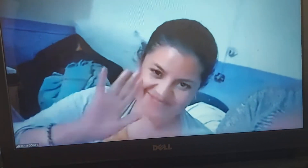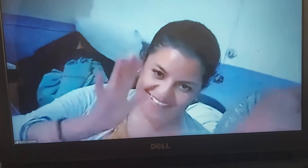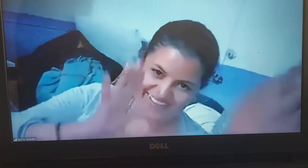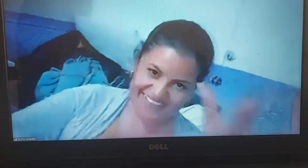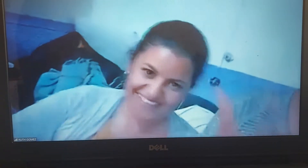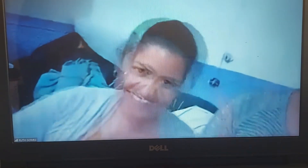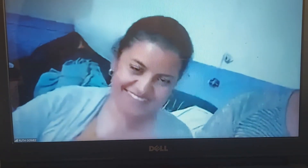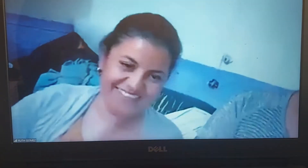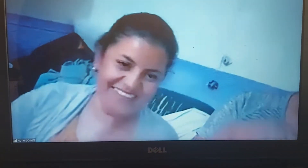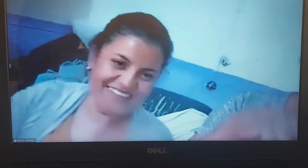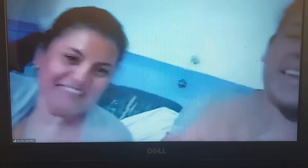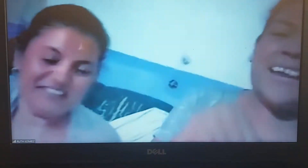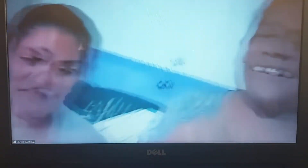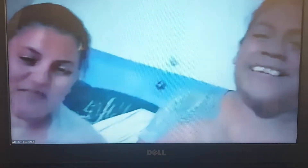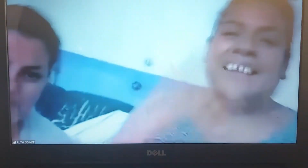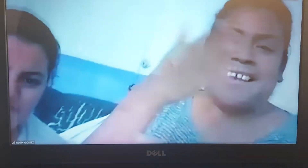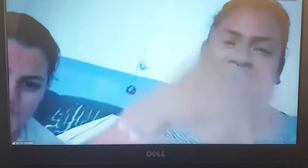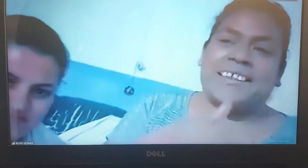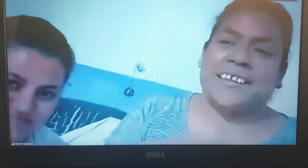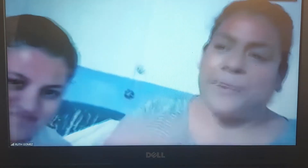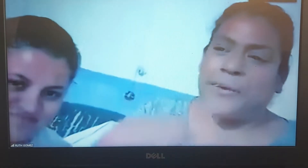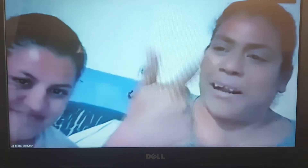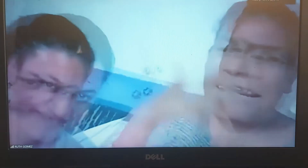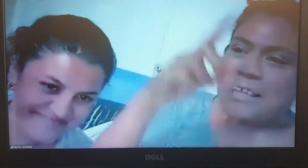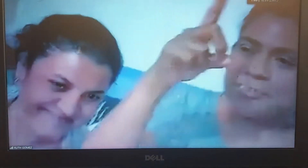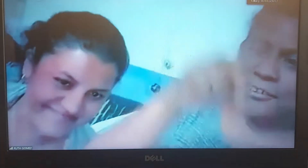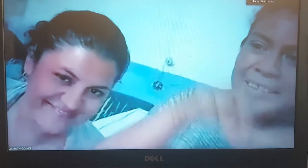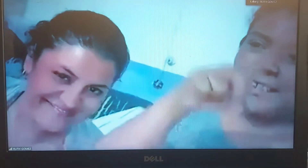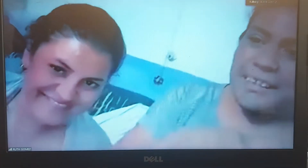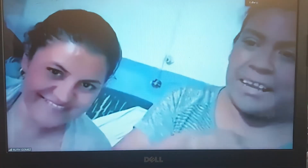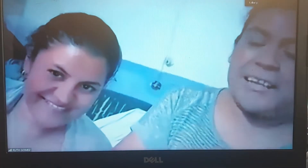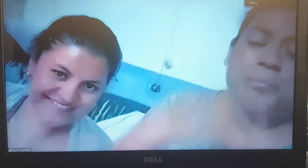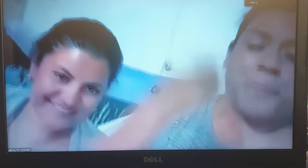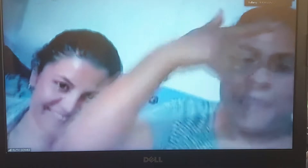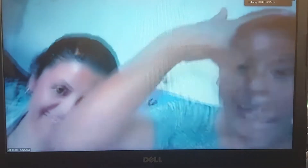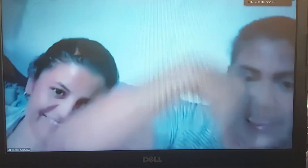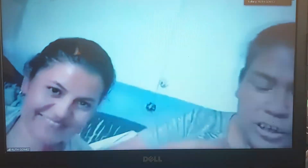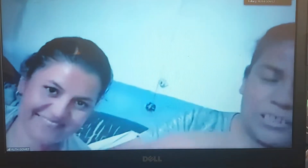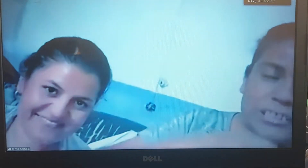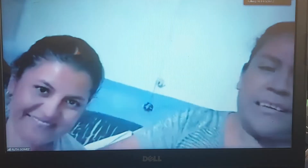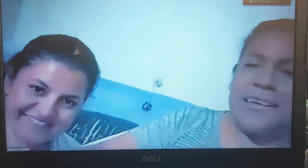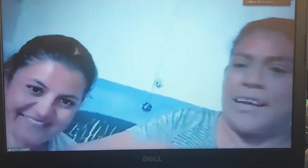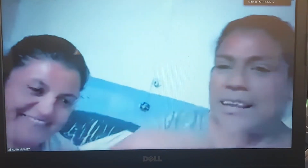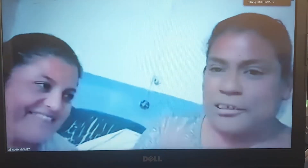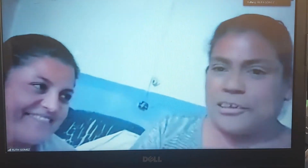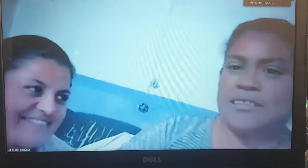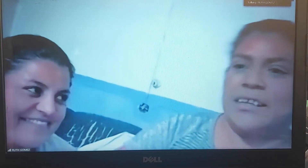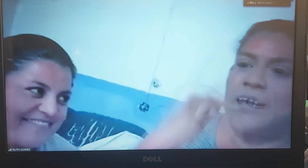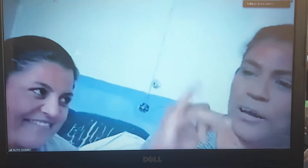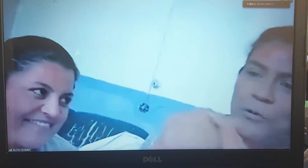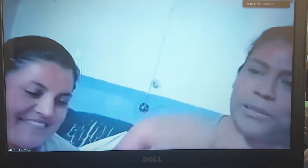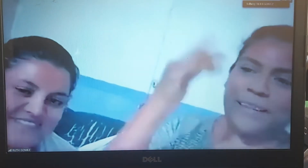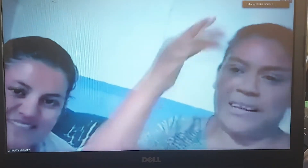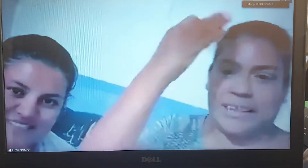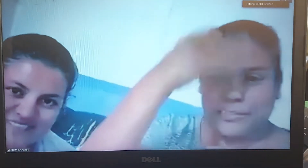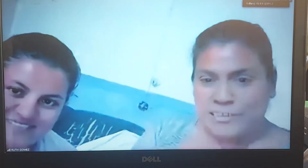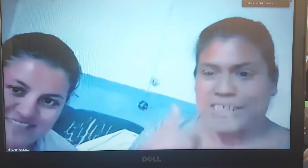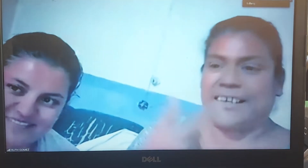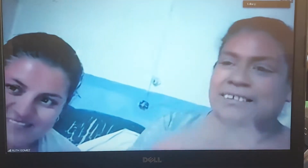ella entra a trabajar a las 12 del día, pero en la noche, a las 12, a la 1 de la noche, está